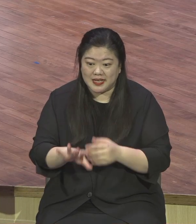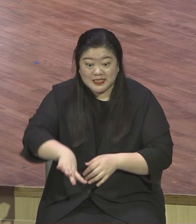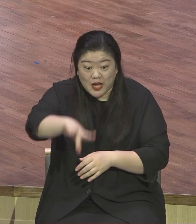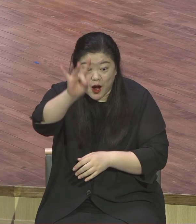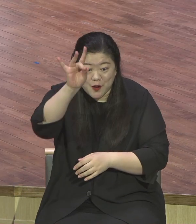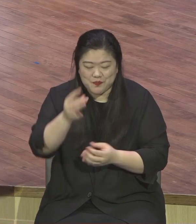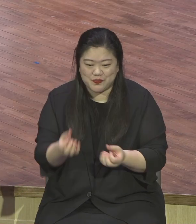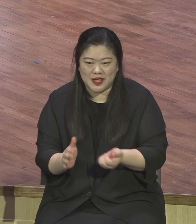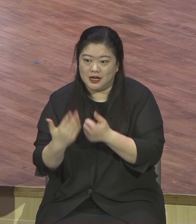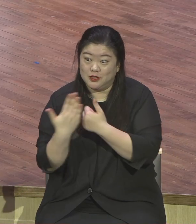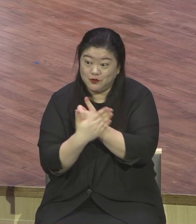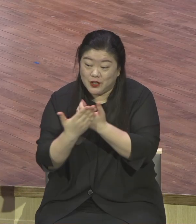지루하지요